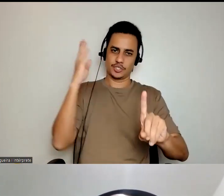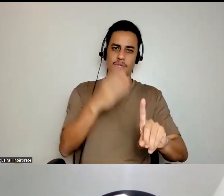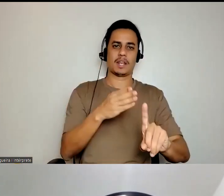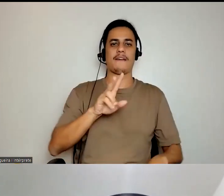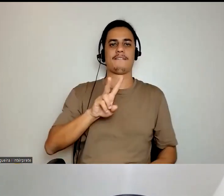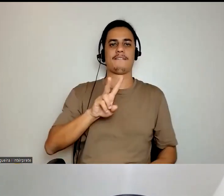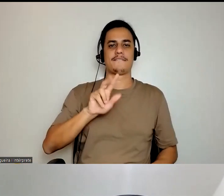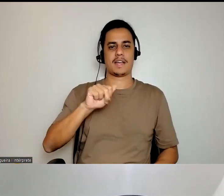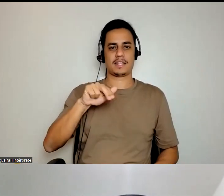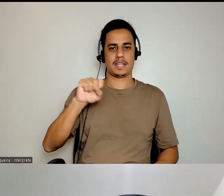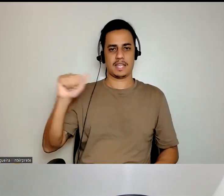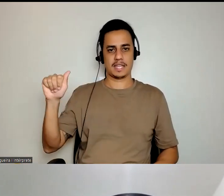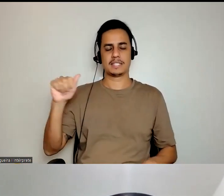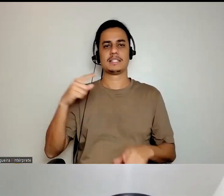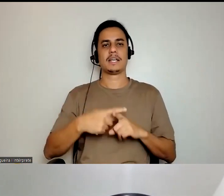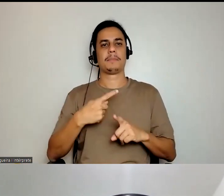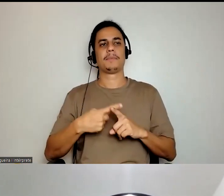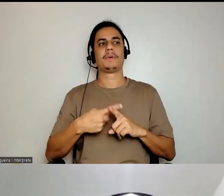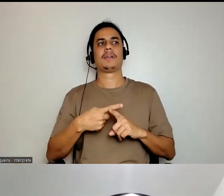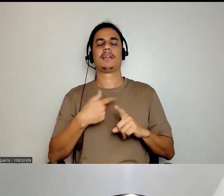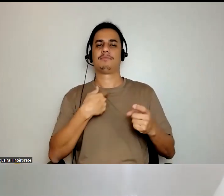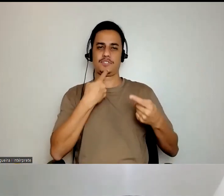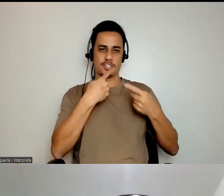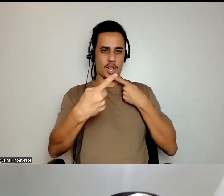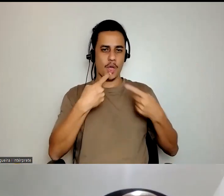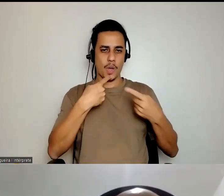Vanessa, pois, já logo, assim, muito com